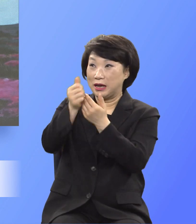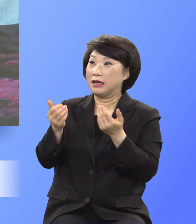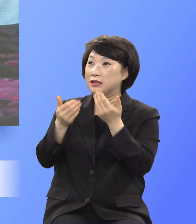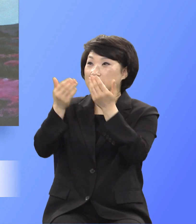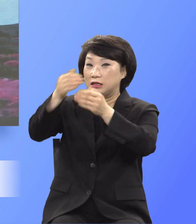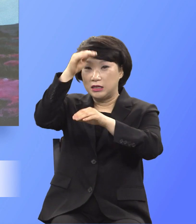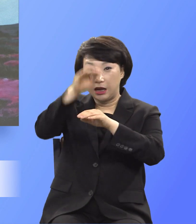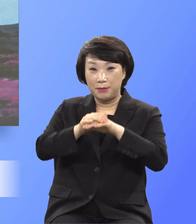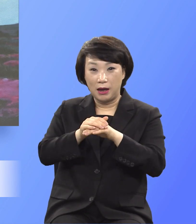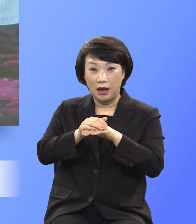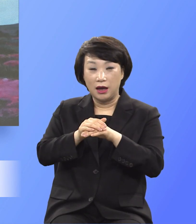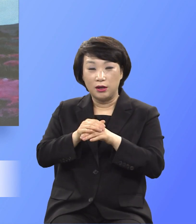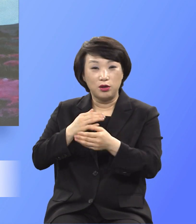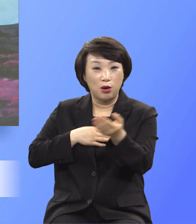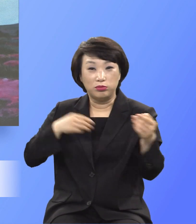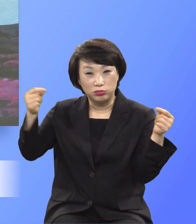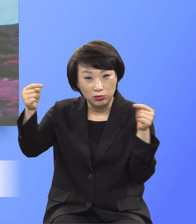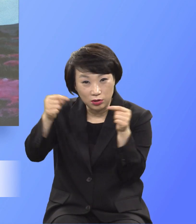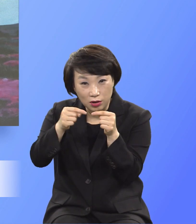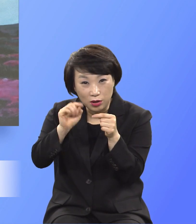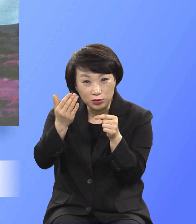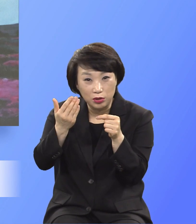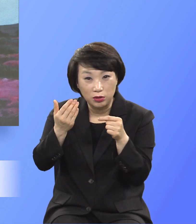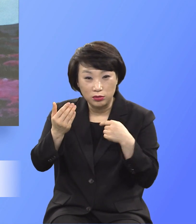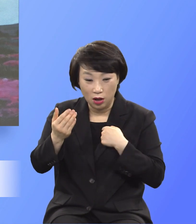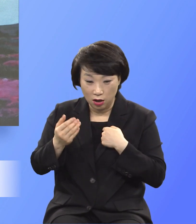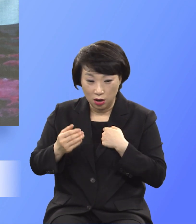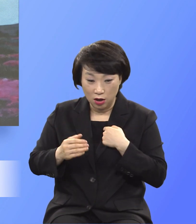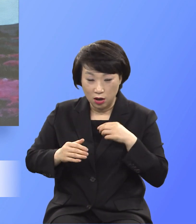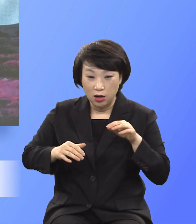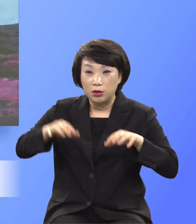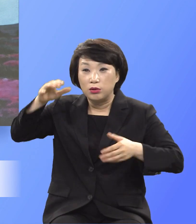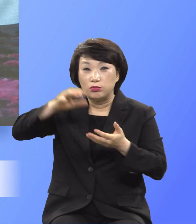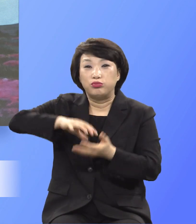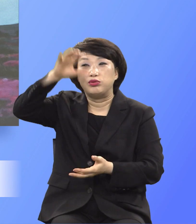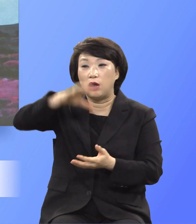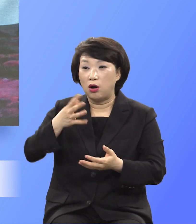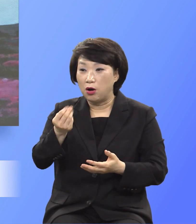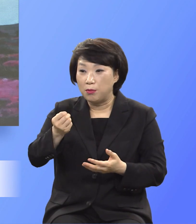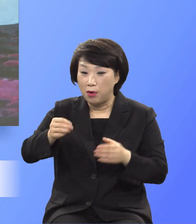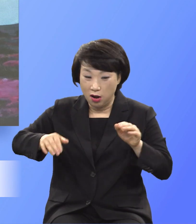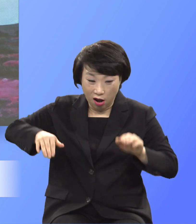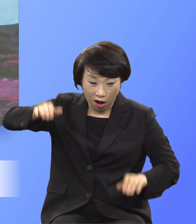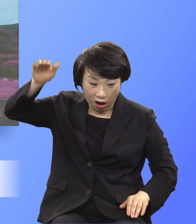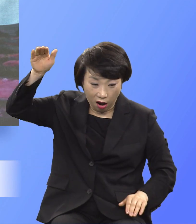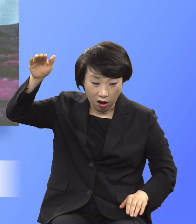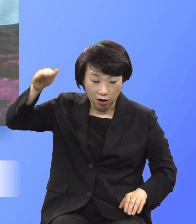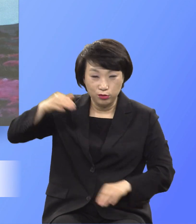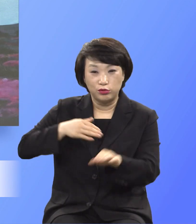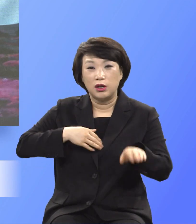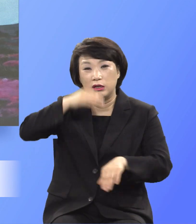예배가 어느 정도인가 생각할 때 우리가 너무 예배를 까칠하게